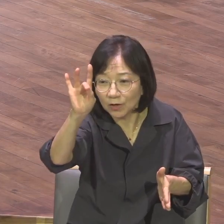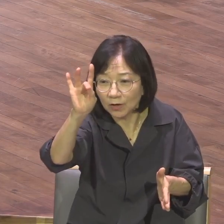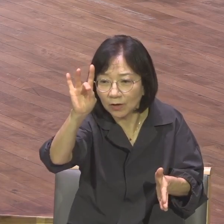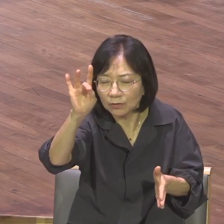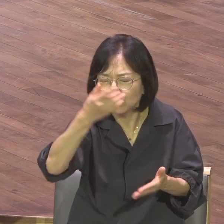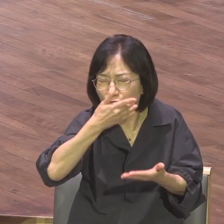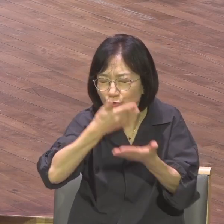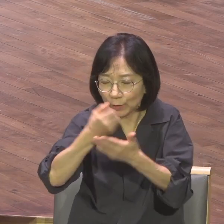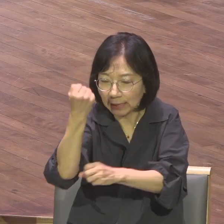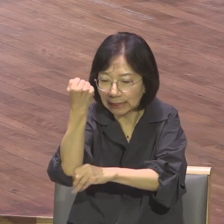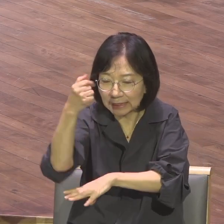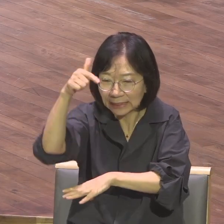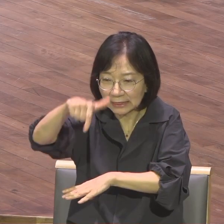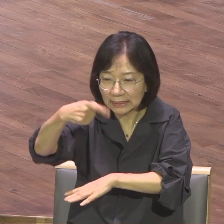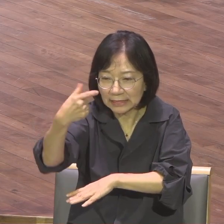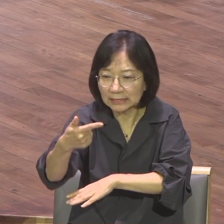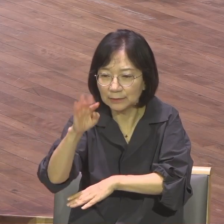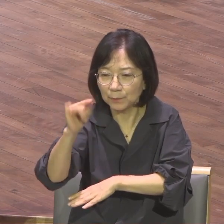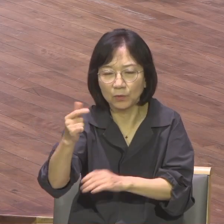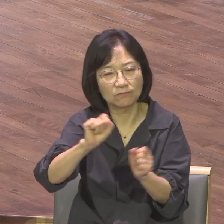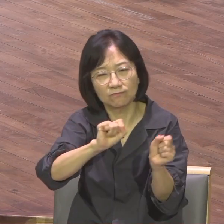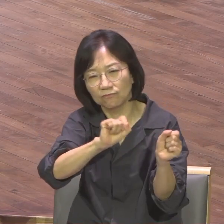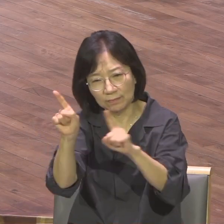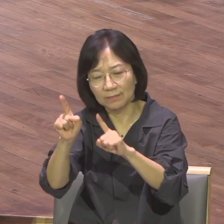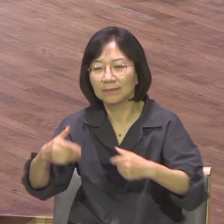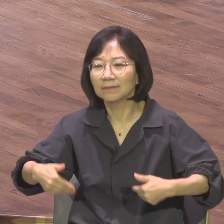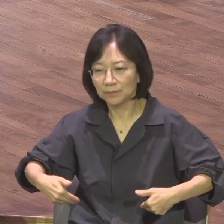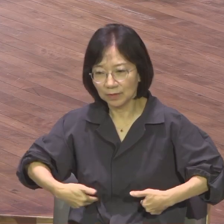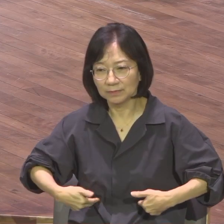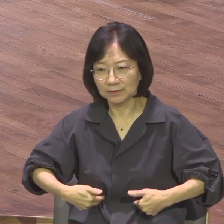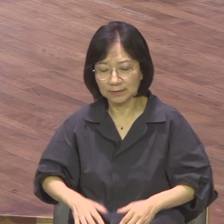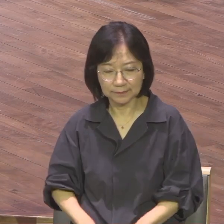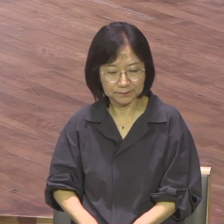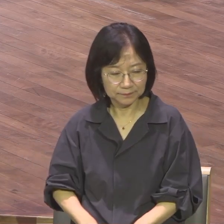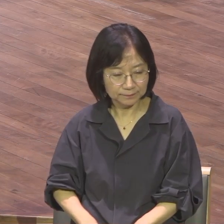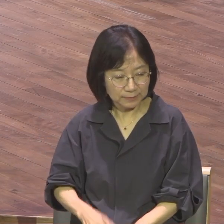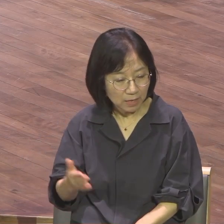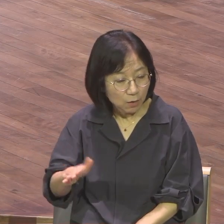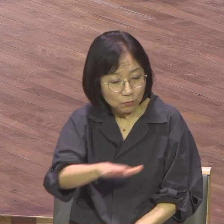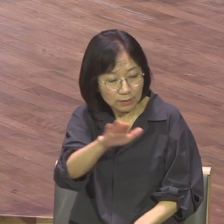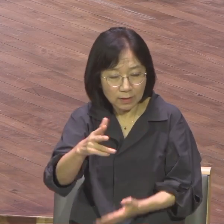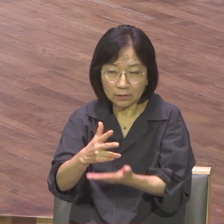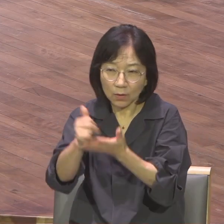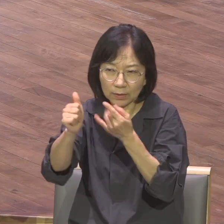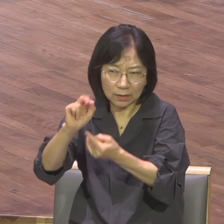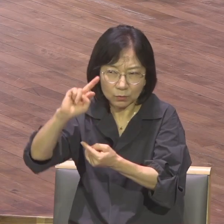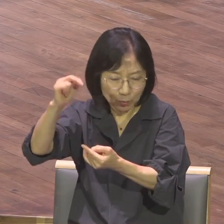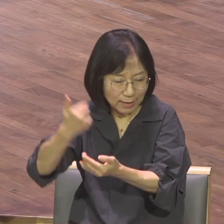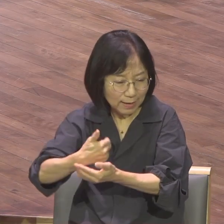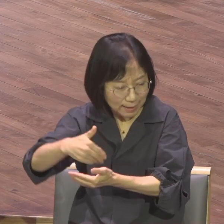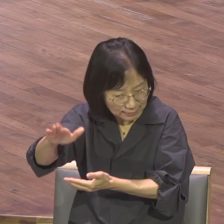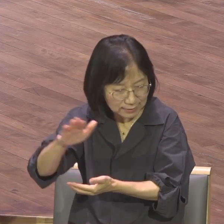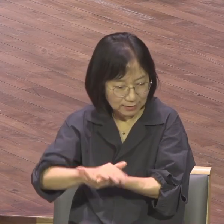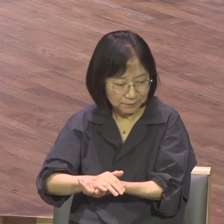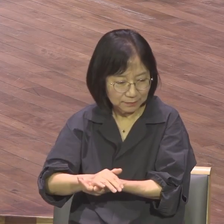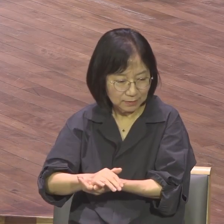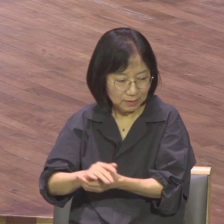됩니다 호세하서 6장 1절에 보니까 옳아 우리가 여왁계로 돌아가자 여왁계에서 우리를 찢으셨으나 도로 낮게 하실 것이요